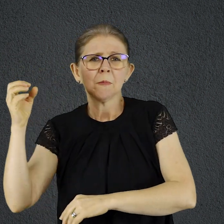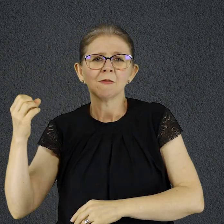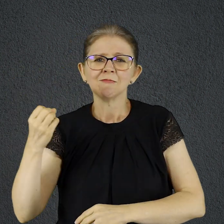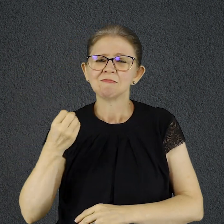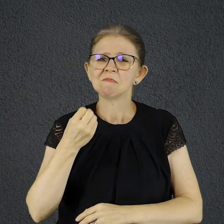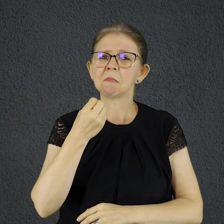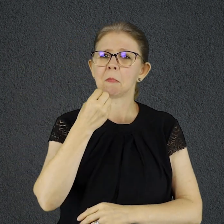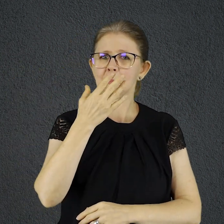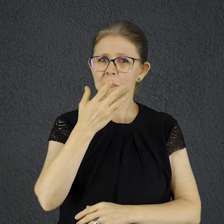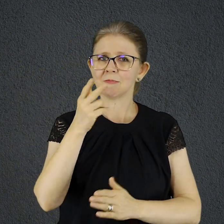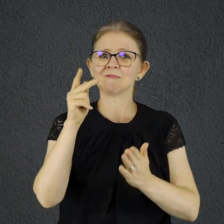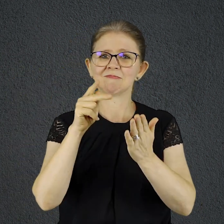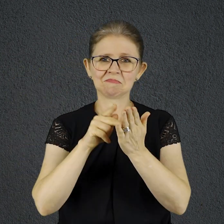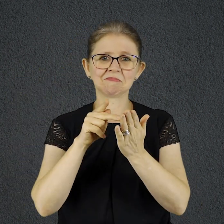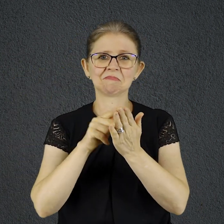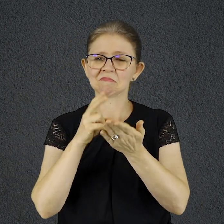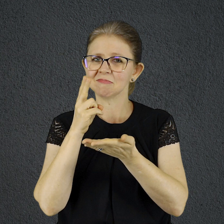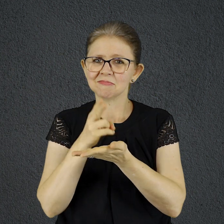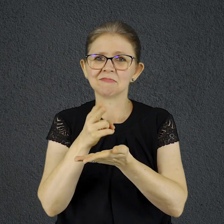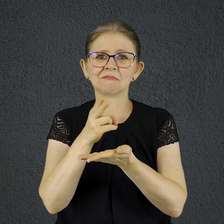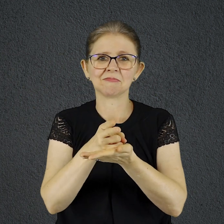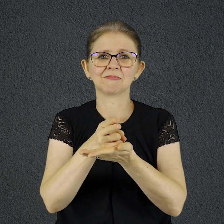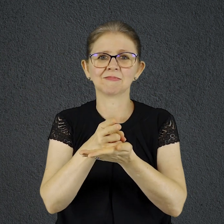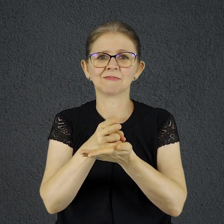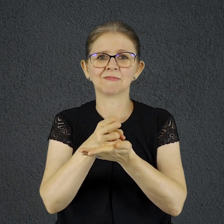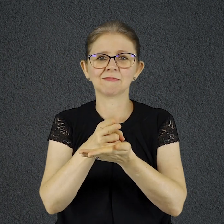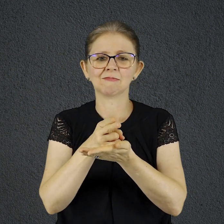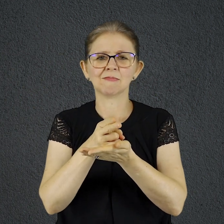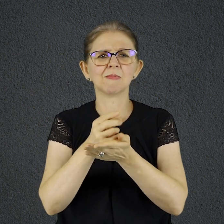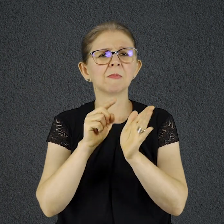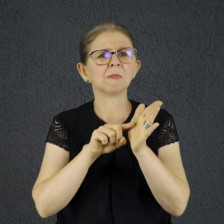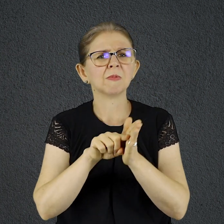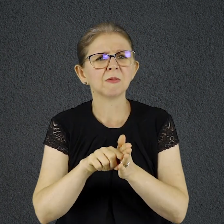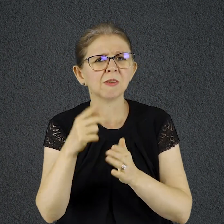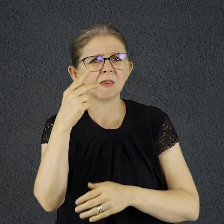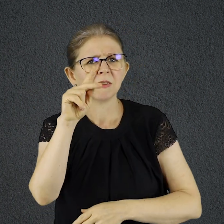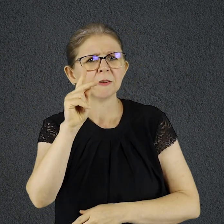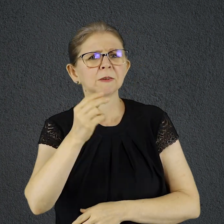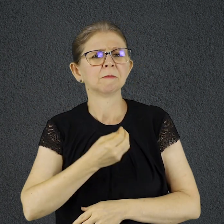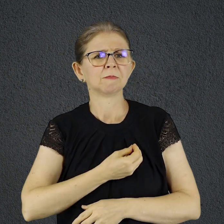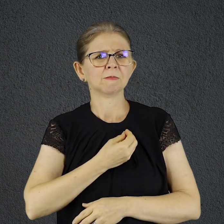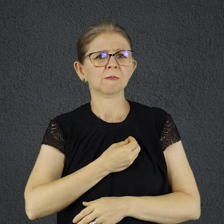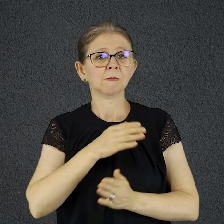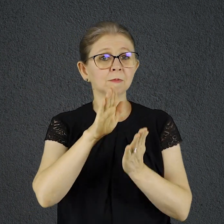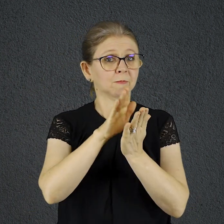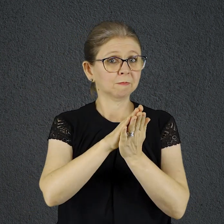folhas não murcham Que espaço a Bíblia tem ocupado na sua vida? Lembre-se que tudo neste mundo passará